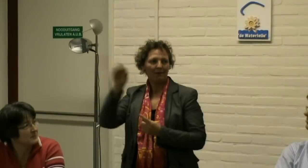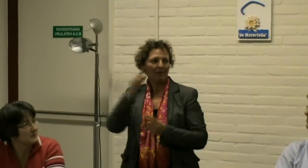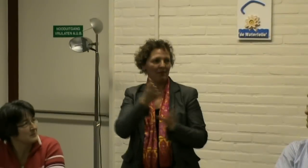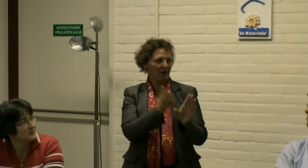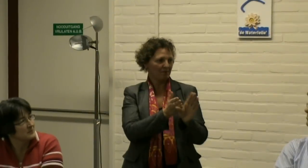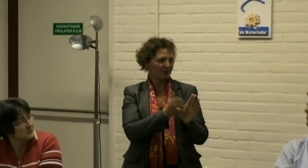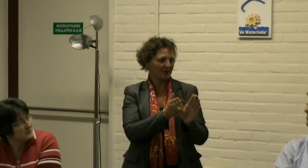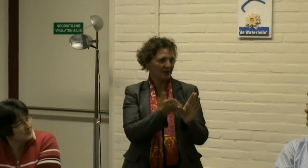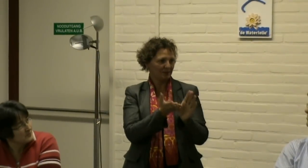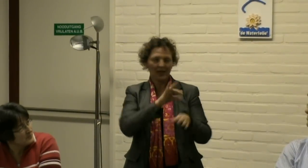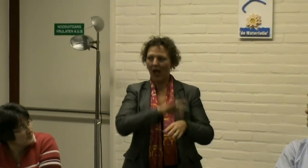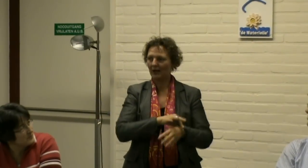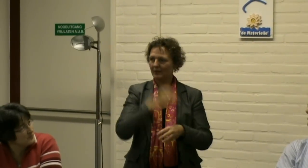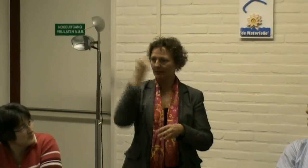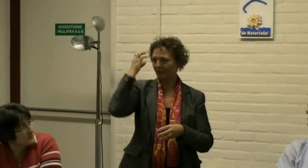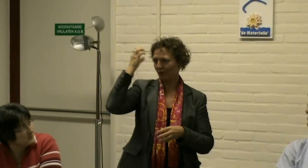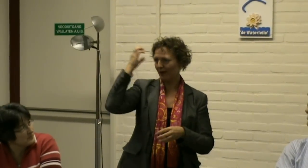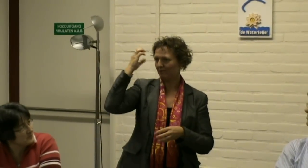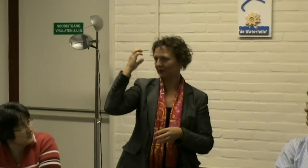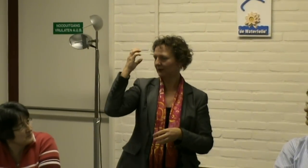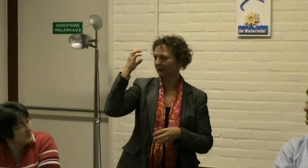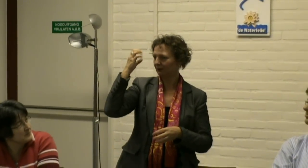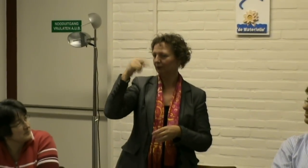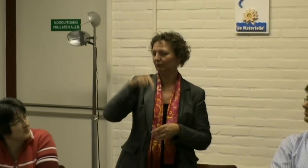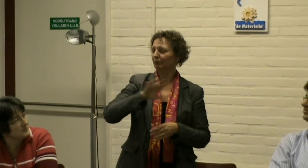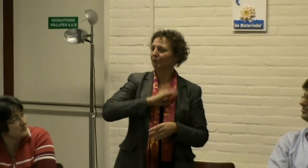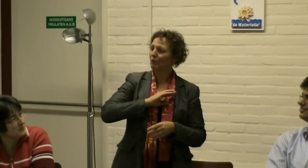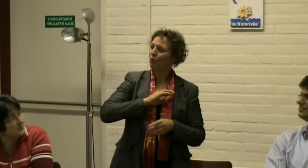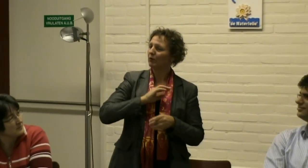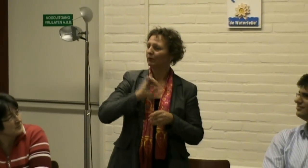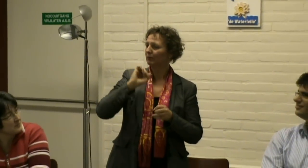mensen met psychische problemen.